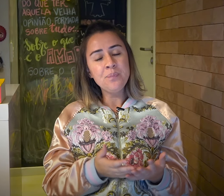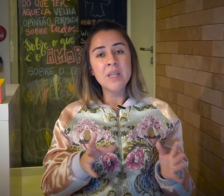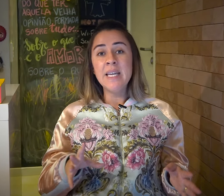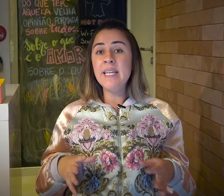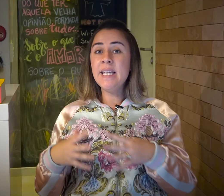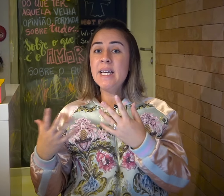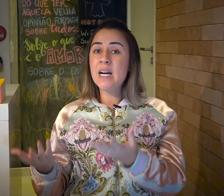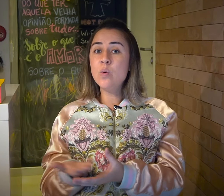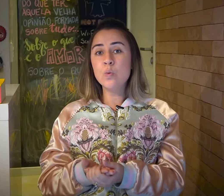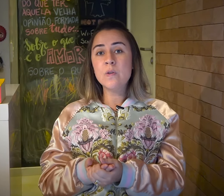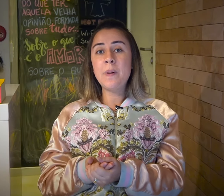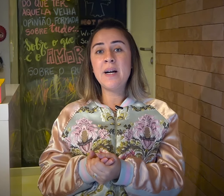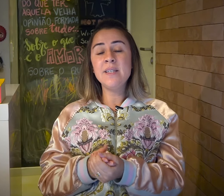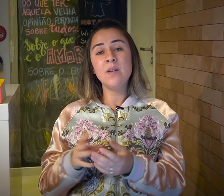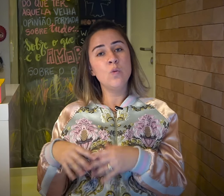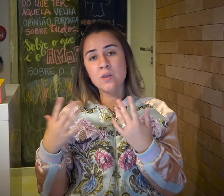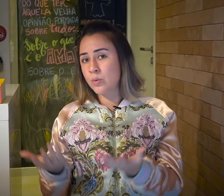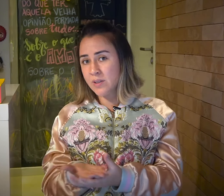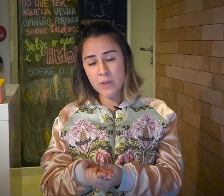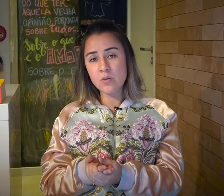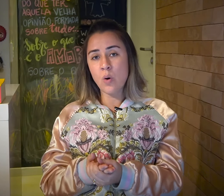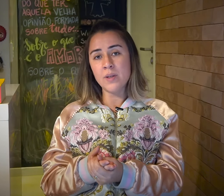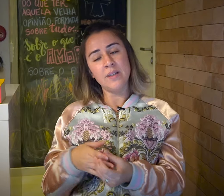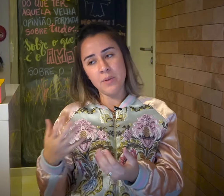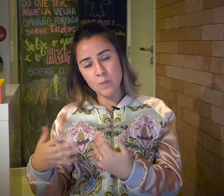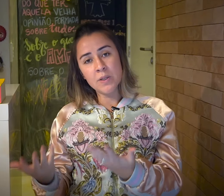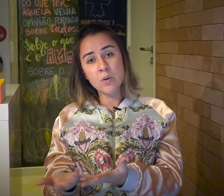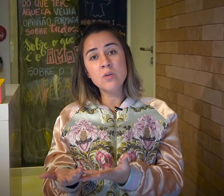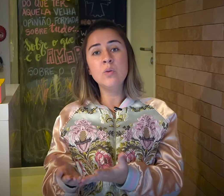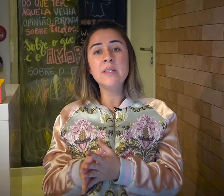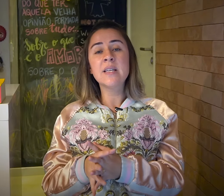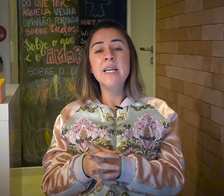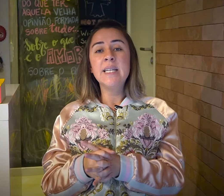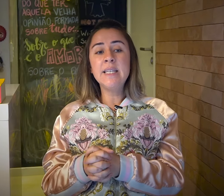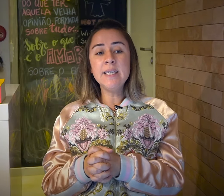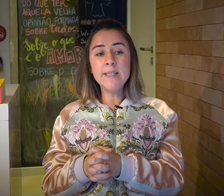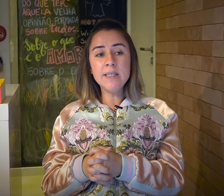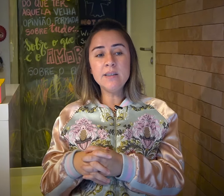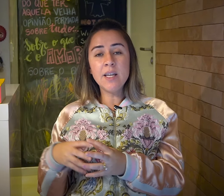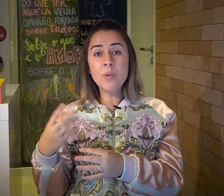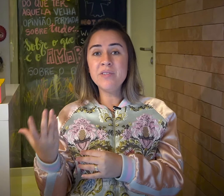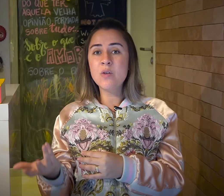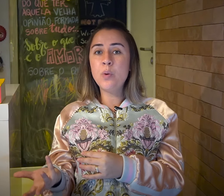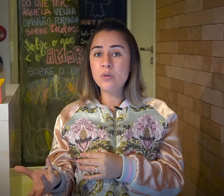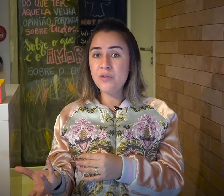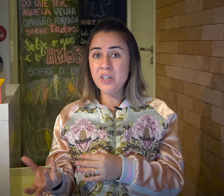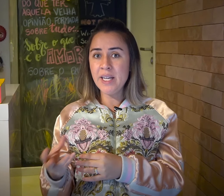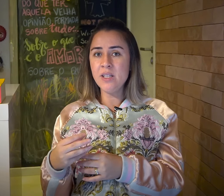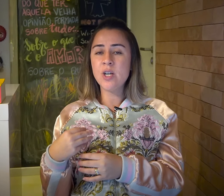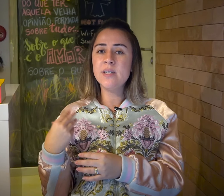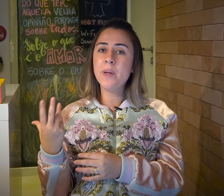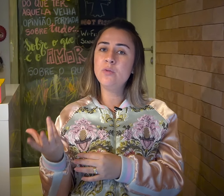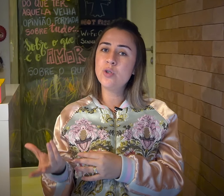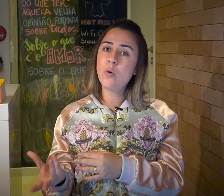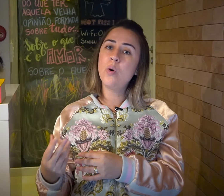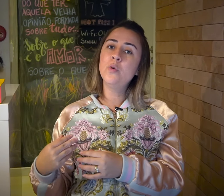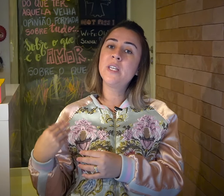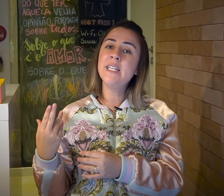e alguns pais e algumas outras pessoas, até mesmo pessoas surdas, que têm uma visão um pouco diferente a respeito de como que